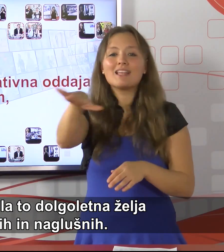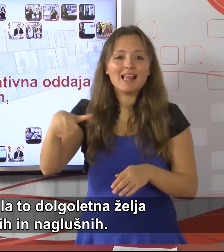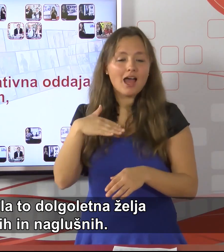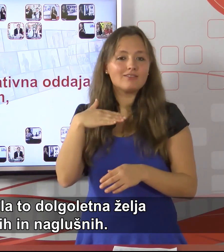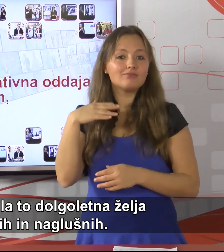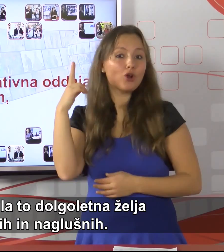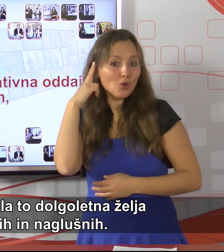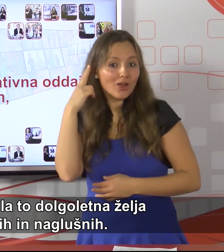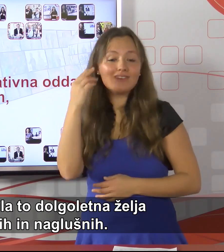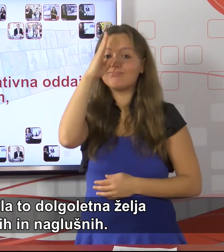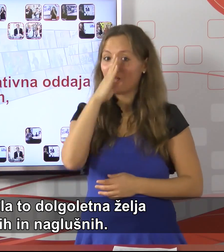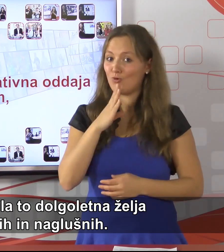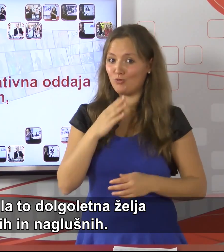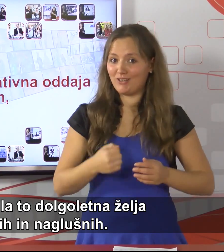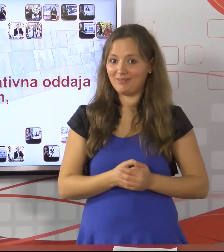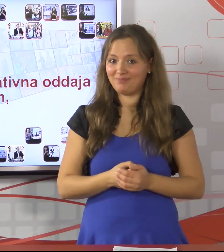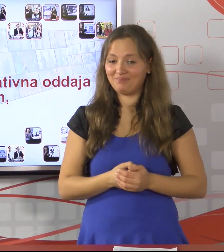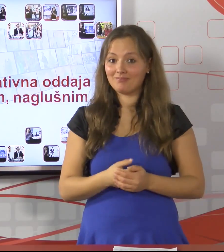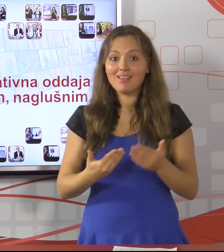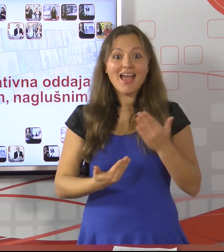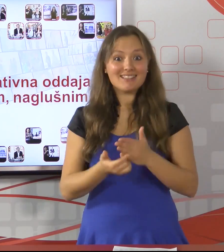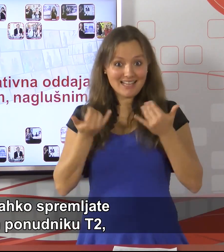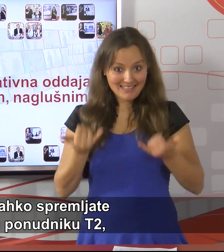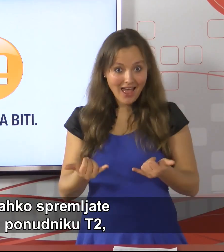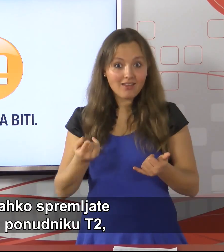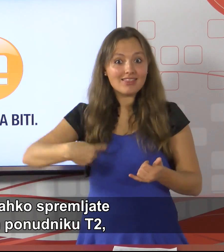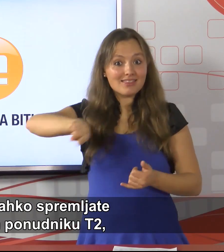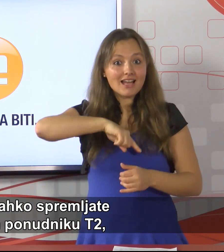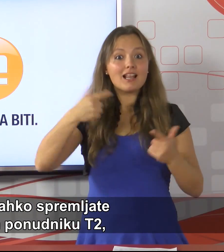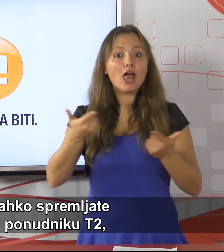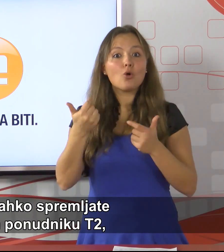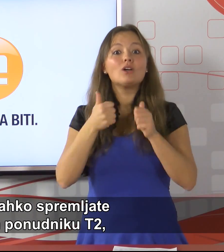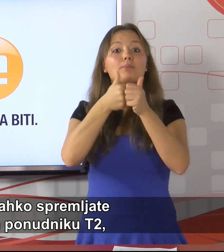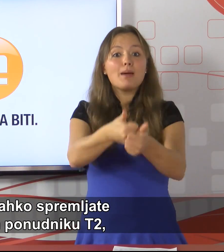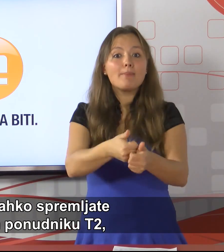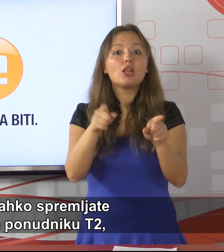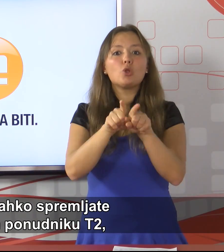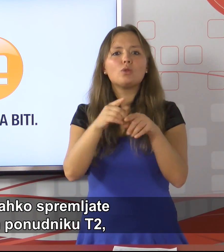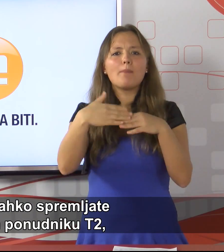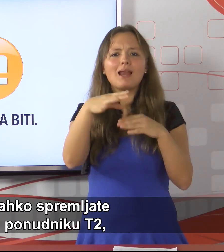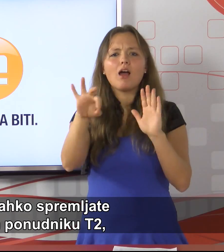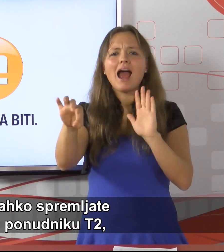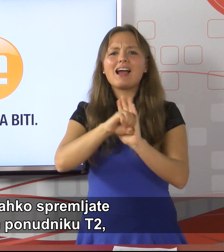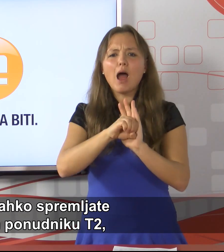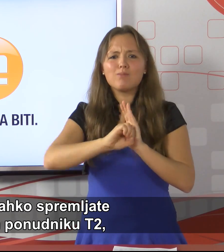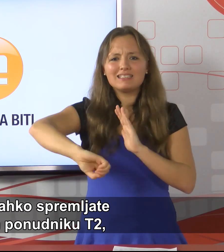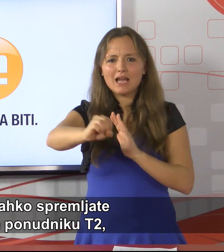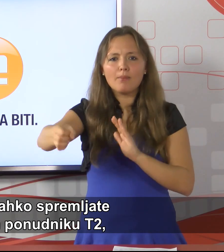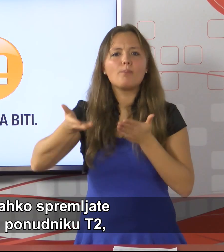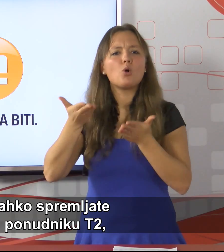nas, gluhih in naglušnih. Za enkrat nas lahko spremljate pri kabelskem ponubniku T2,